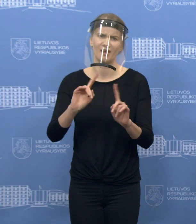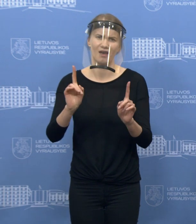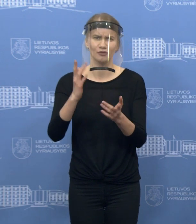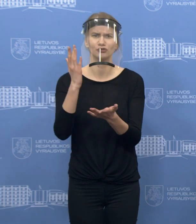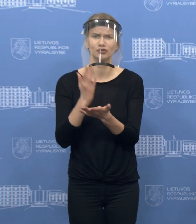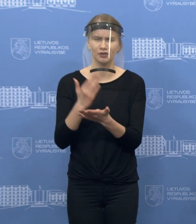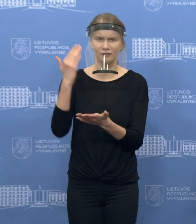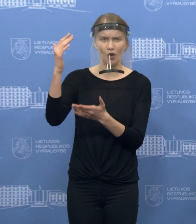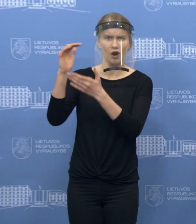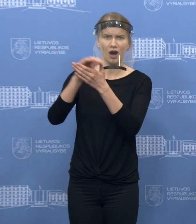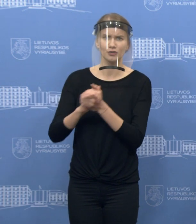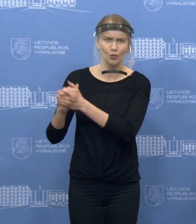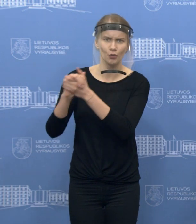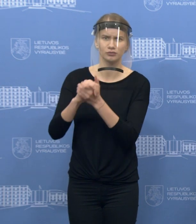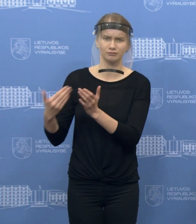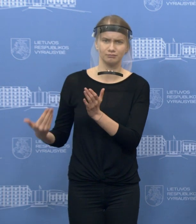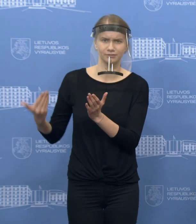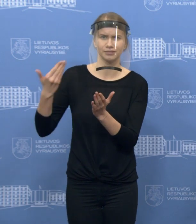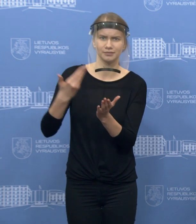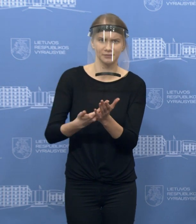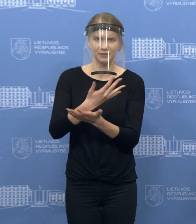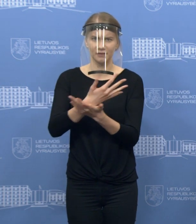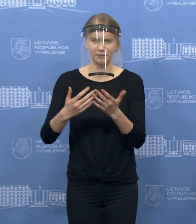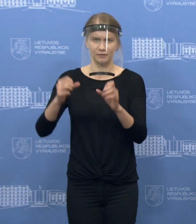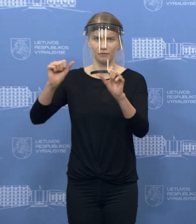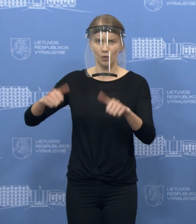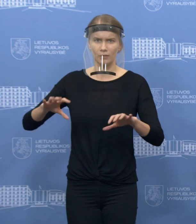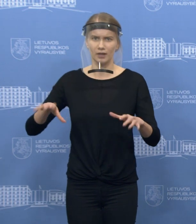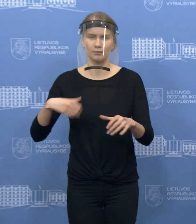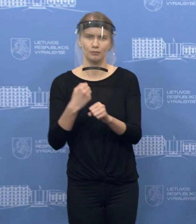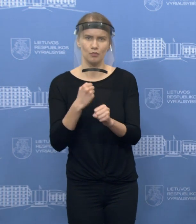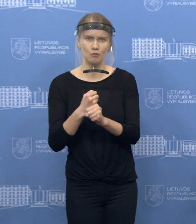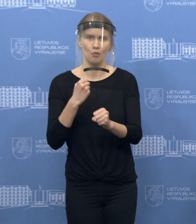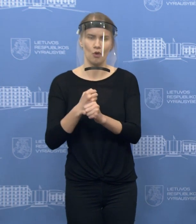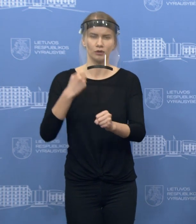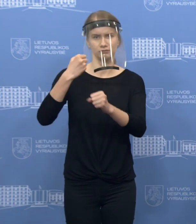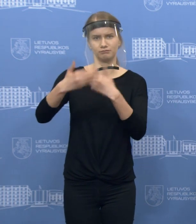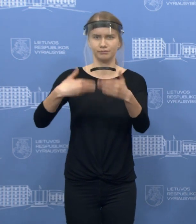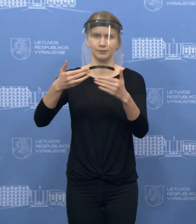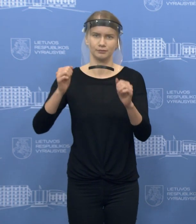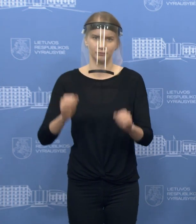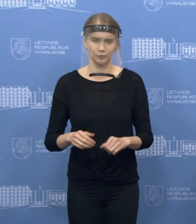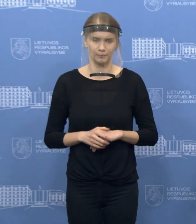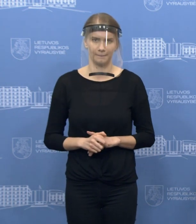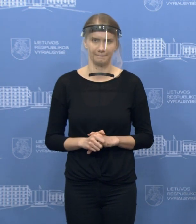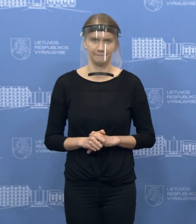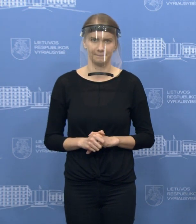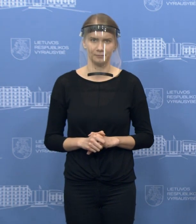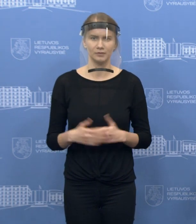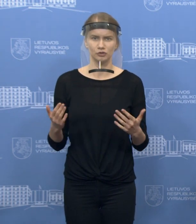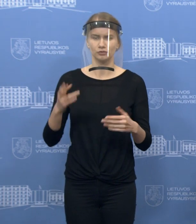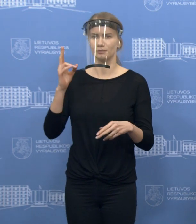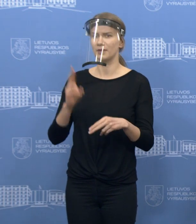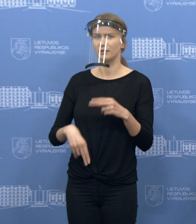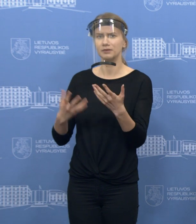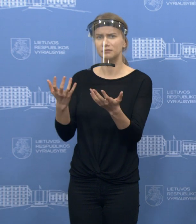asociacijų, iš atskirų subjektų teikimus, ką norėtų atlaisvinti, kokiam sąlygom atlaisvinti. Šitas sprendimas yra